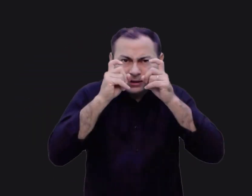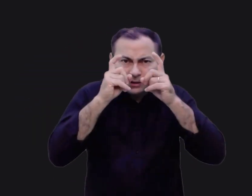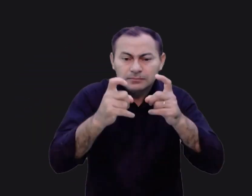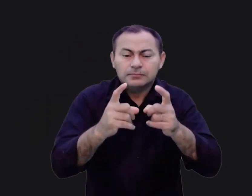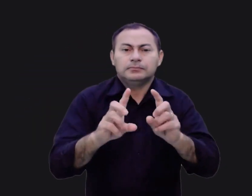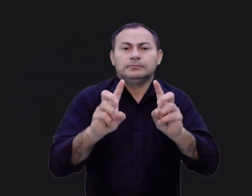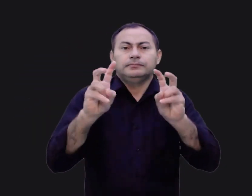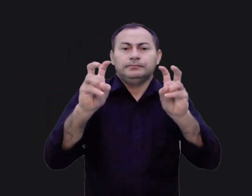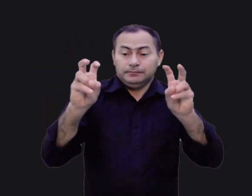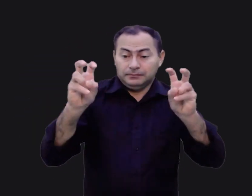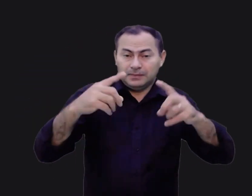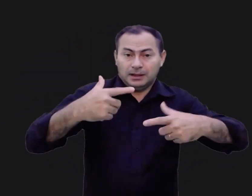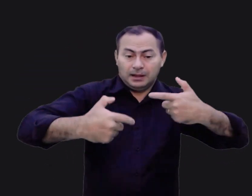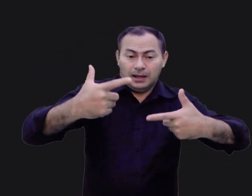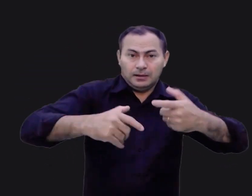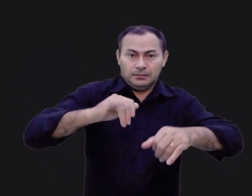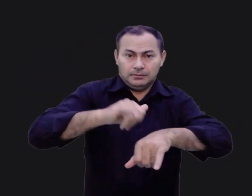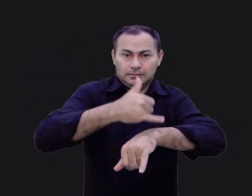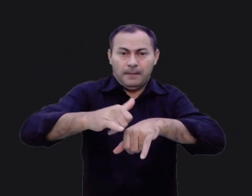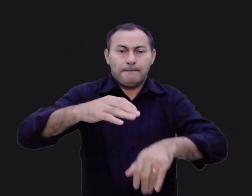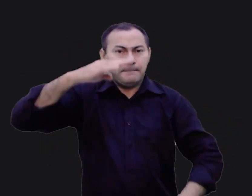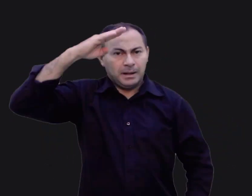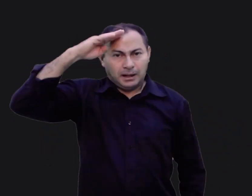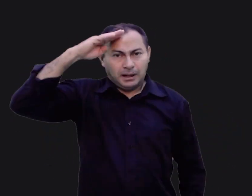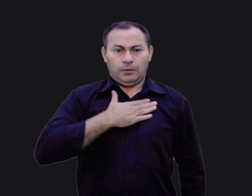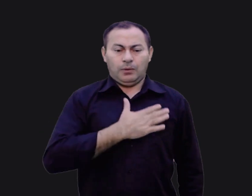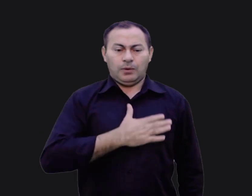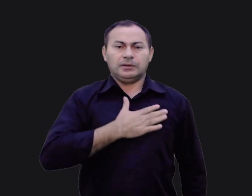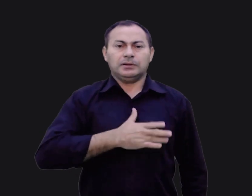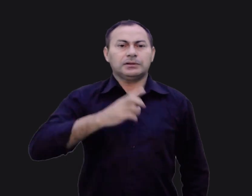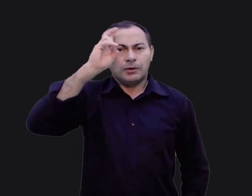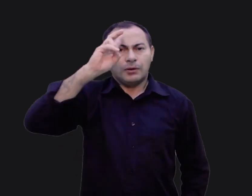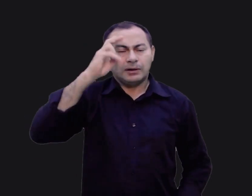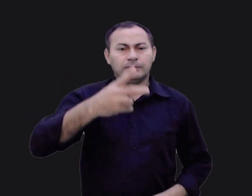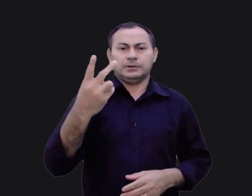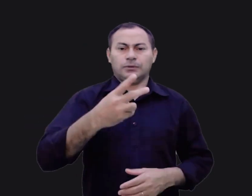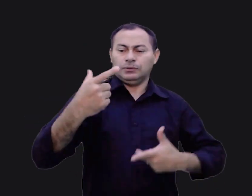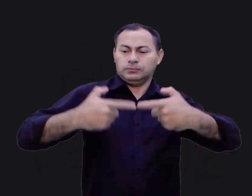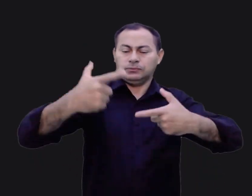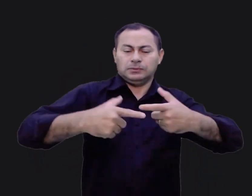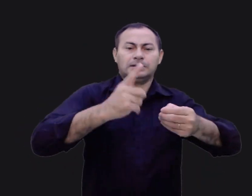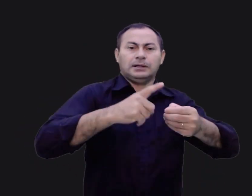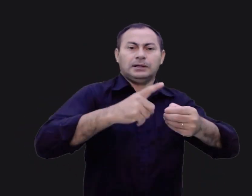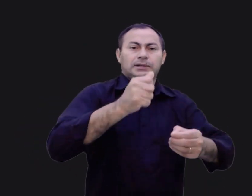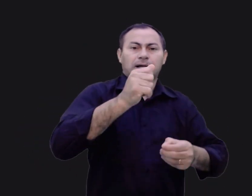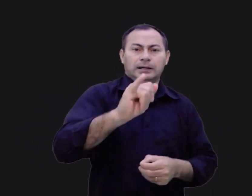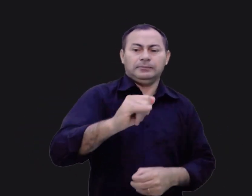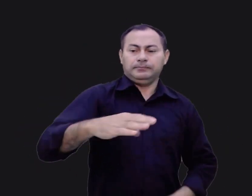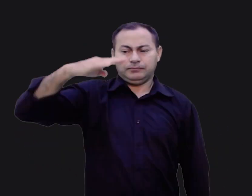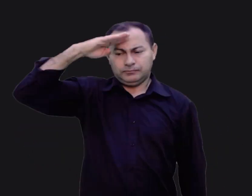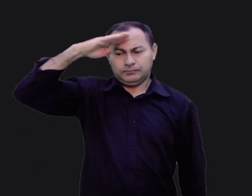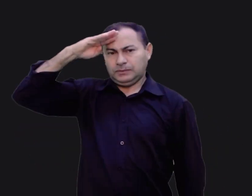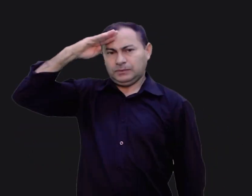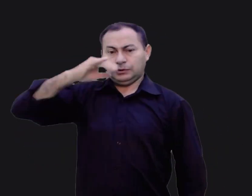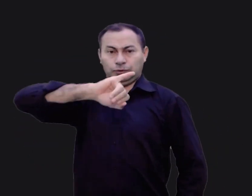interessa por assuntos sobre guerra e estratégias militares, vai gostar da história da Segunda Batalha de Ai. As tropas de Josué